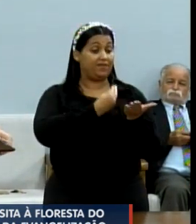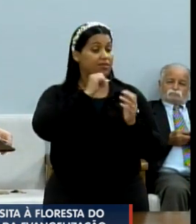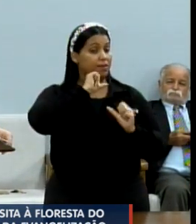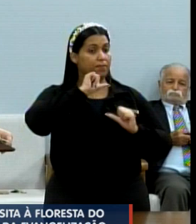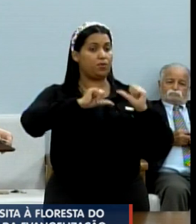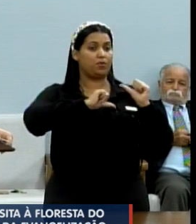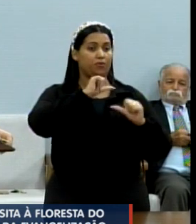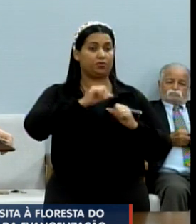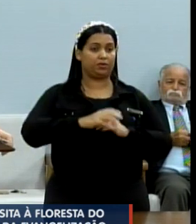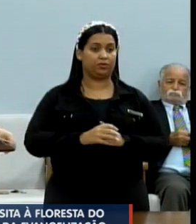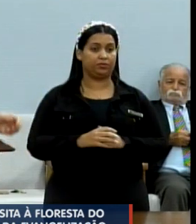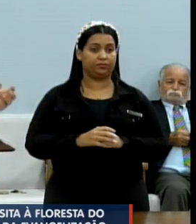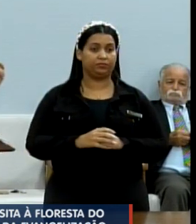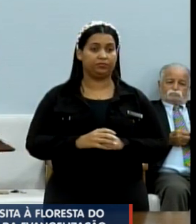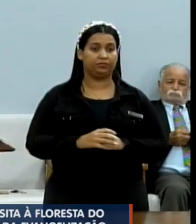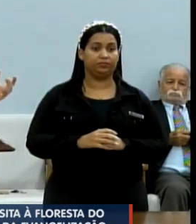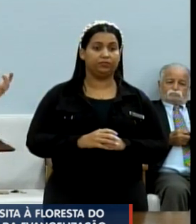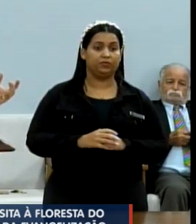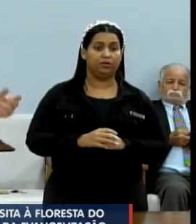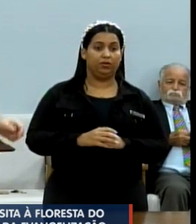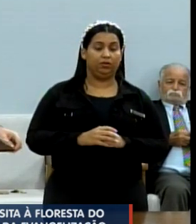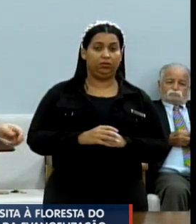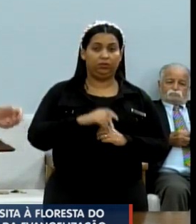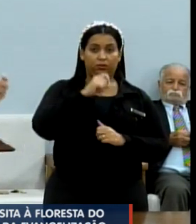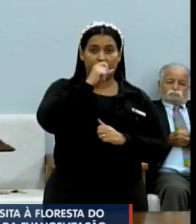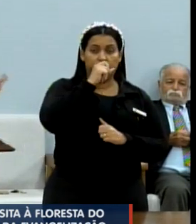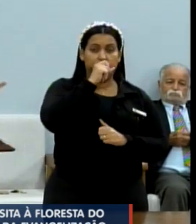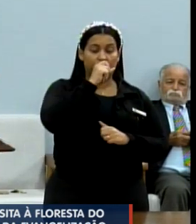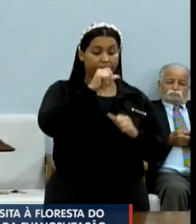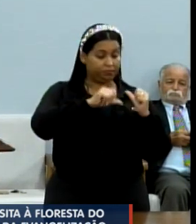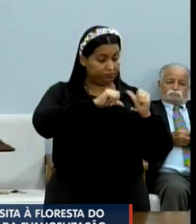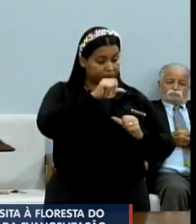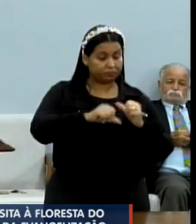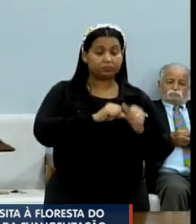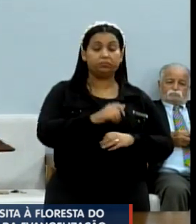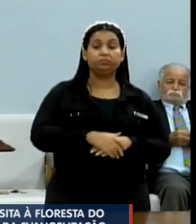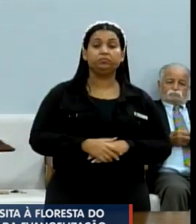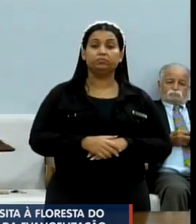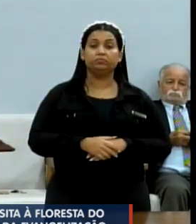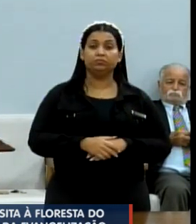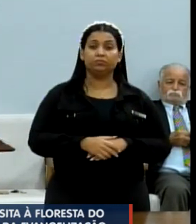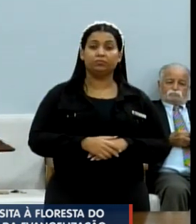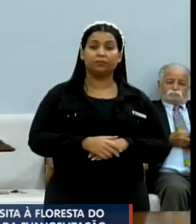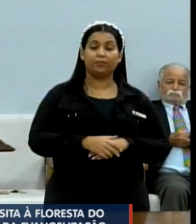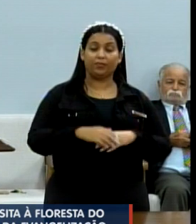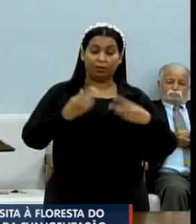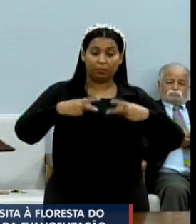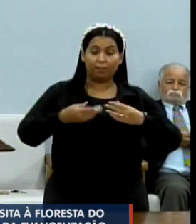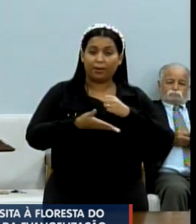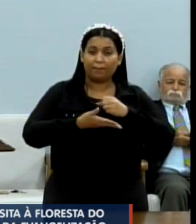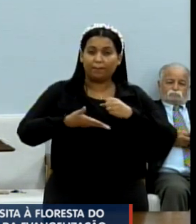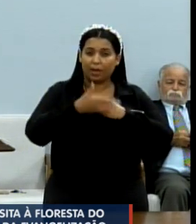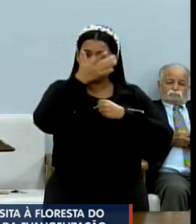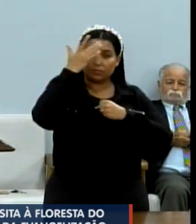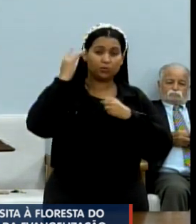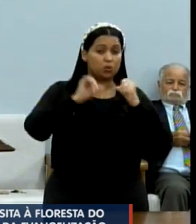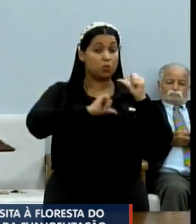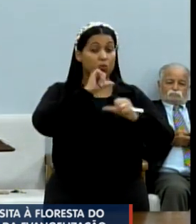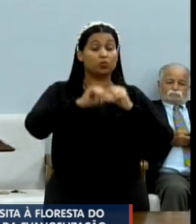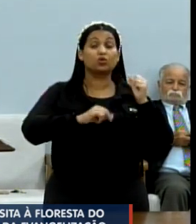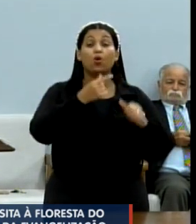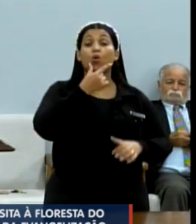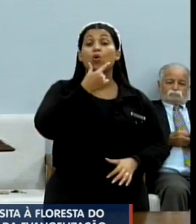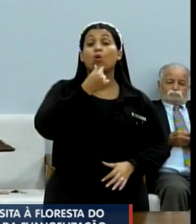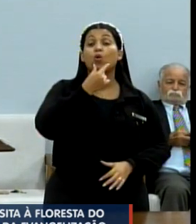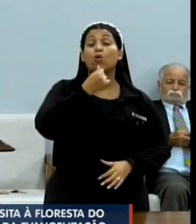pessoas, ele muda as pessoas na sua essência, ele transforma a essência das pessoas. Charles Spurgeon, que foi um